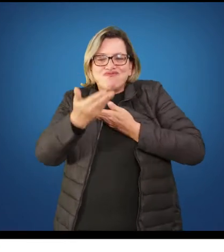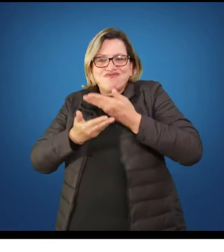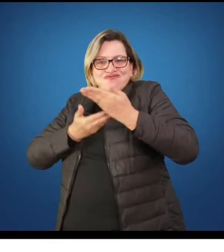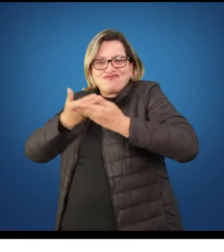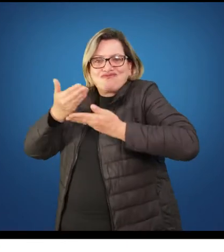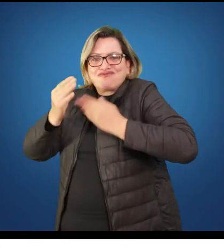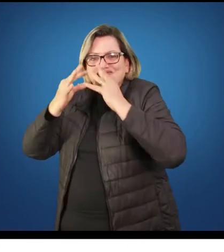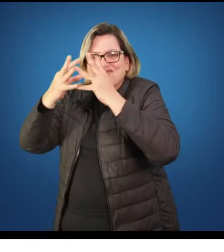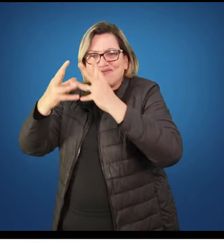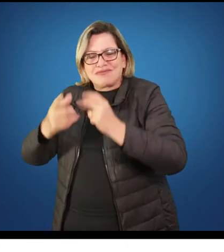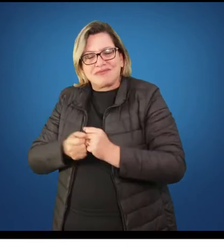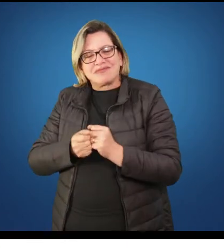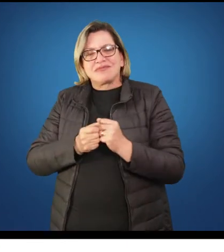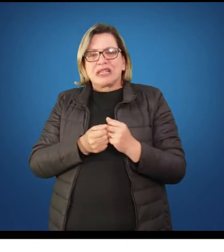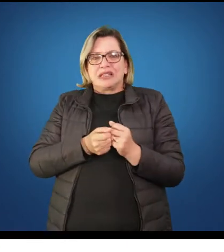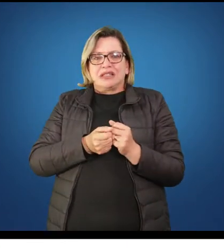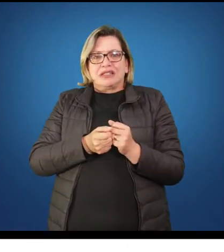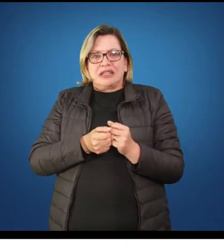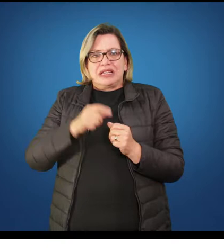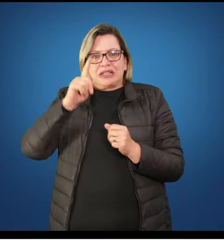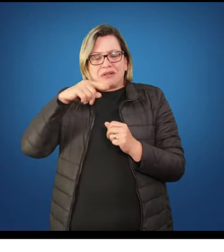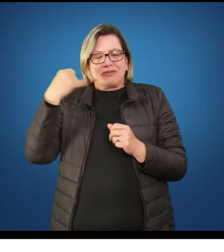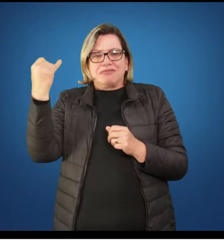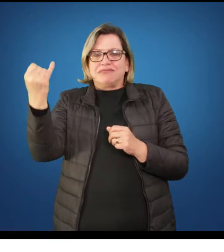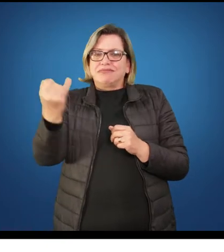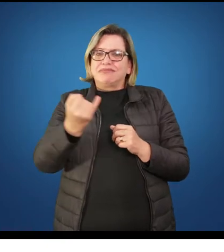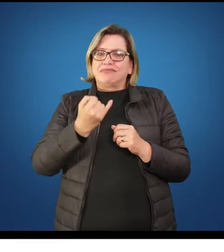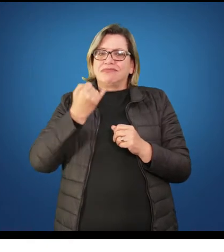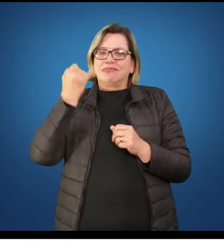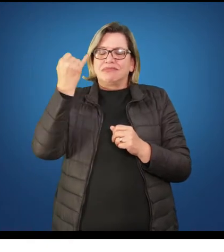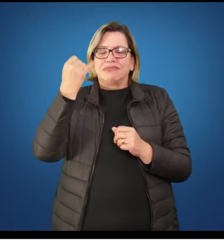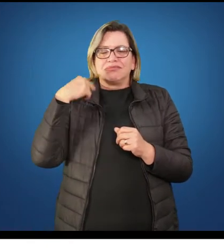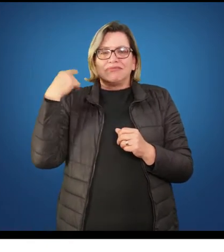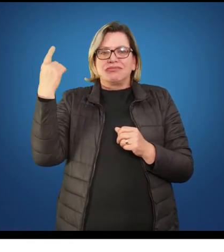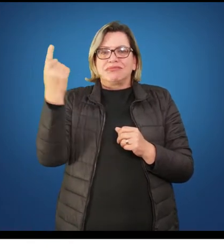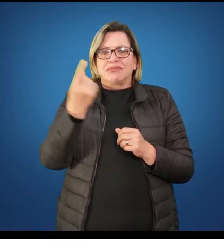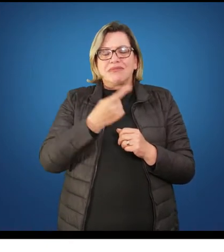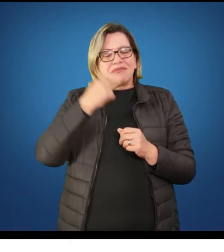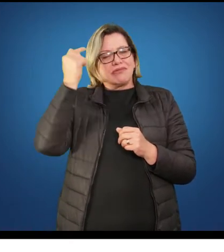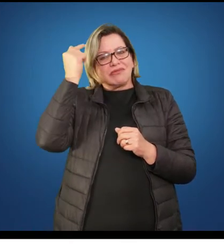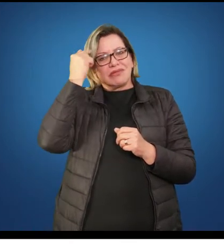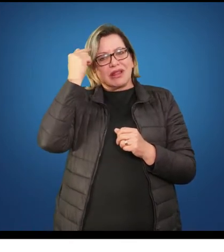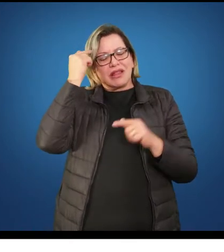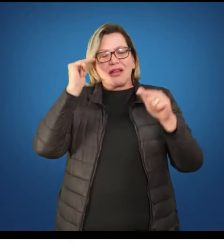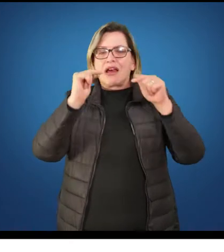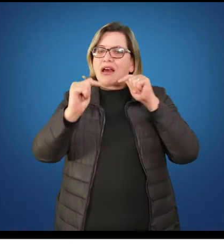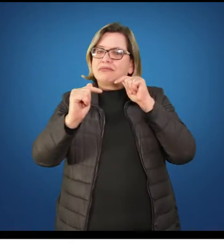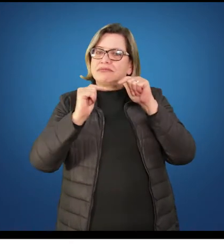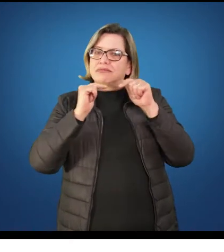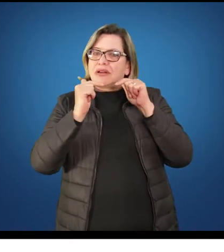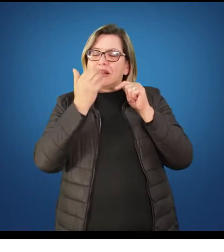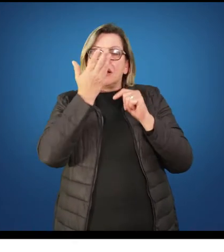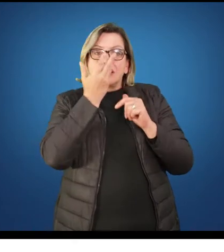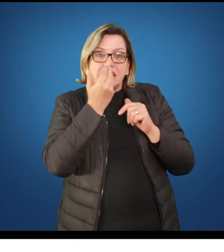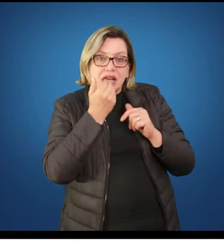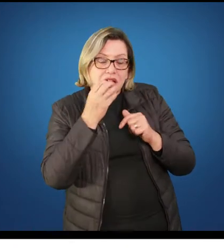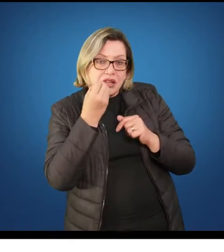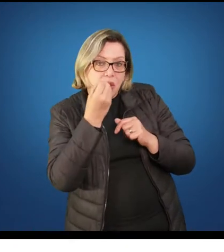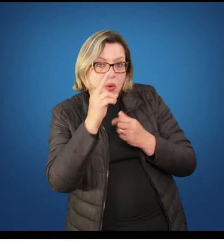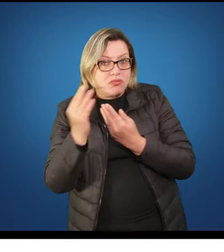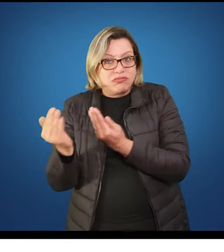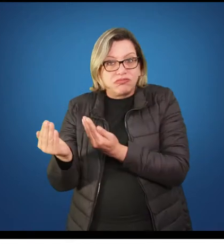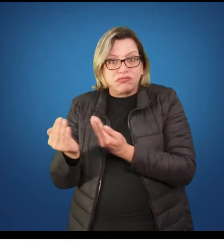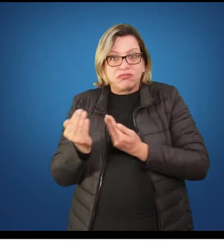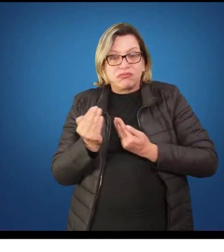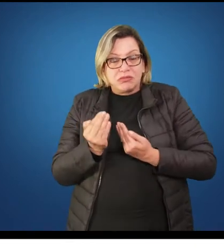rótulos, às vezes, fazem com que a gente pense e elabore determinado tipo de aulas, determinados tipos de atividades e